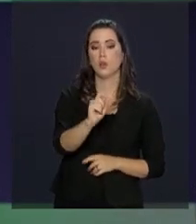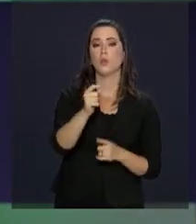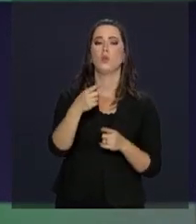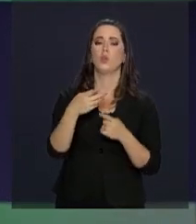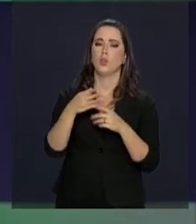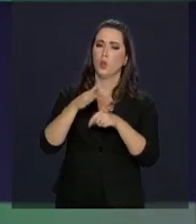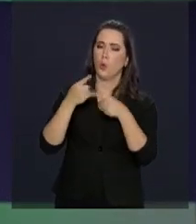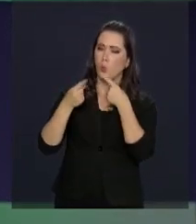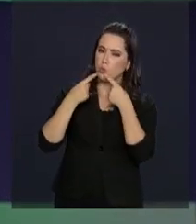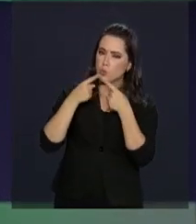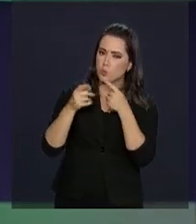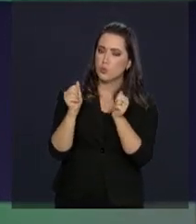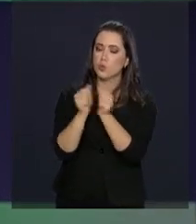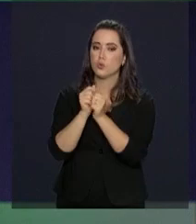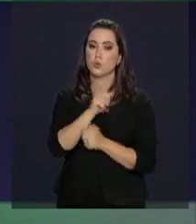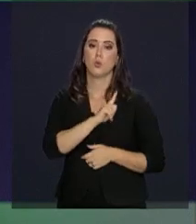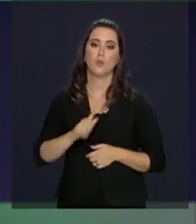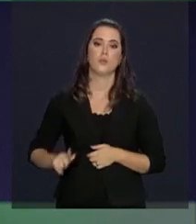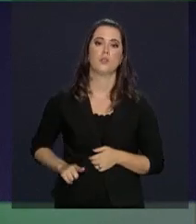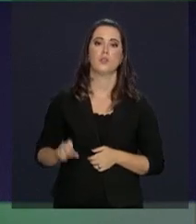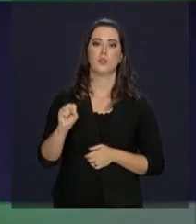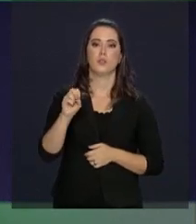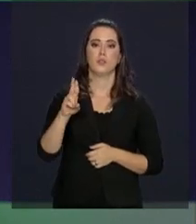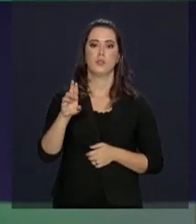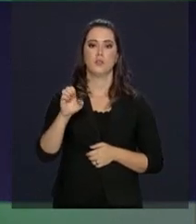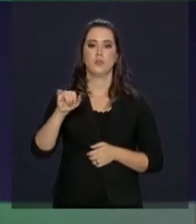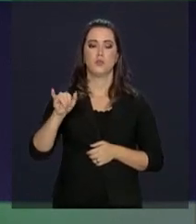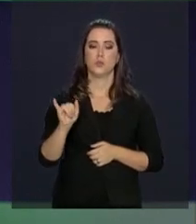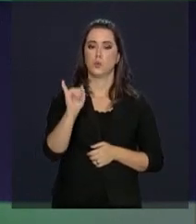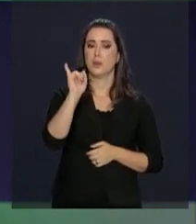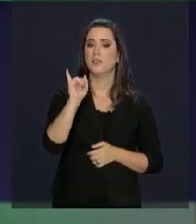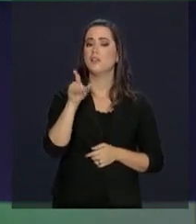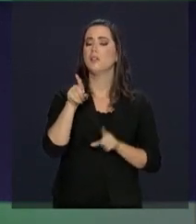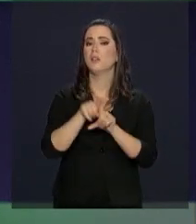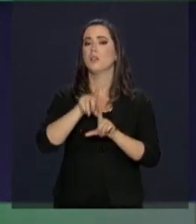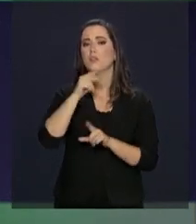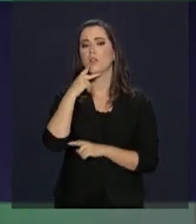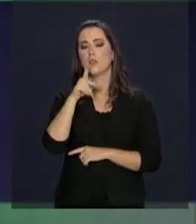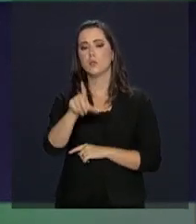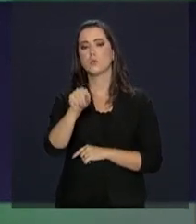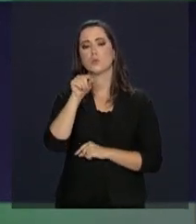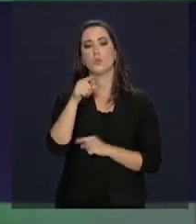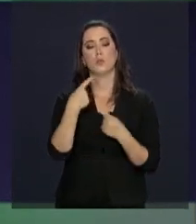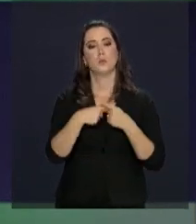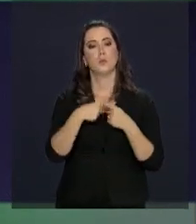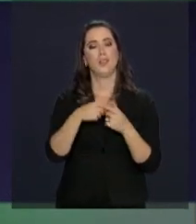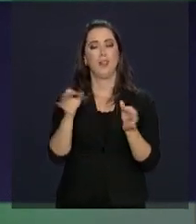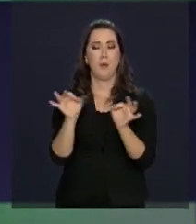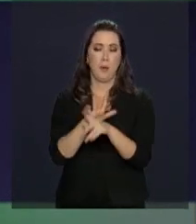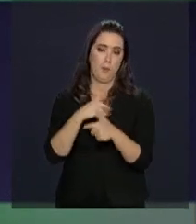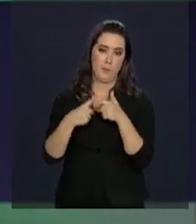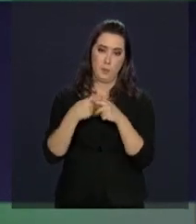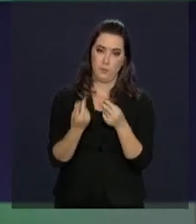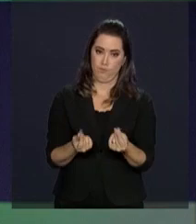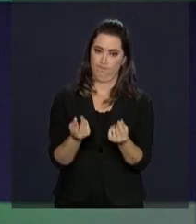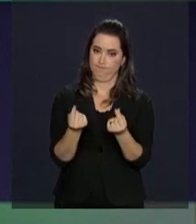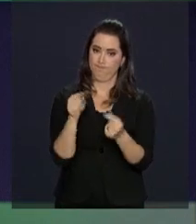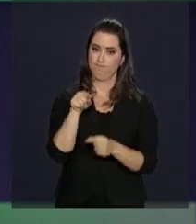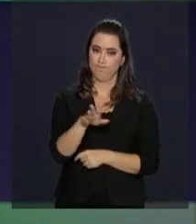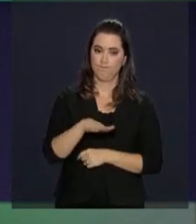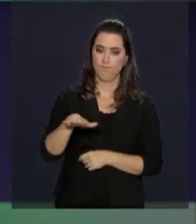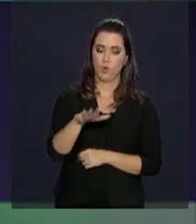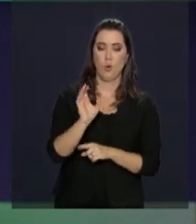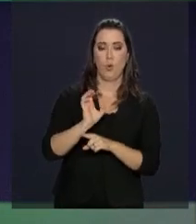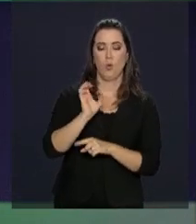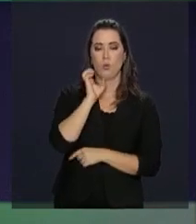negociada com a governadora Sueli Campos. A decisão tem como objetivo resolver problemas financeiros enfrentados